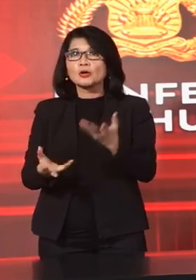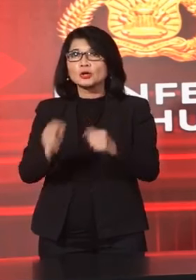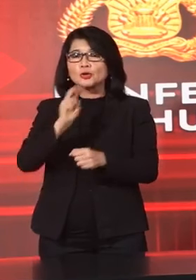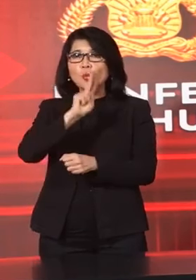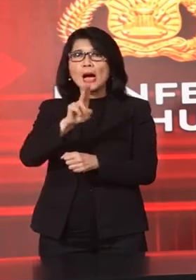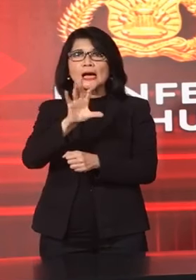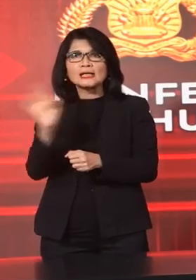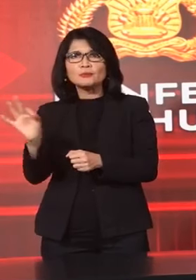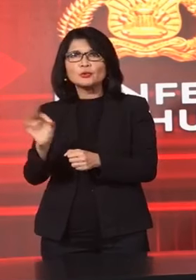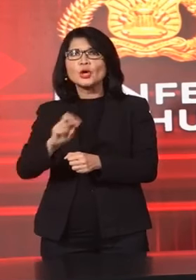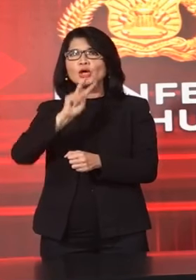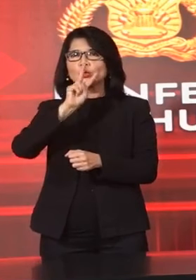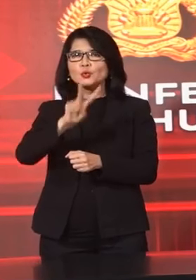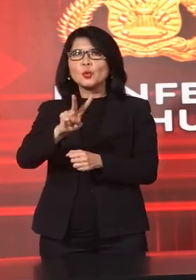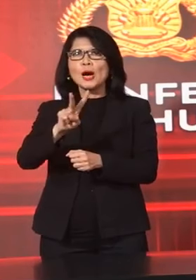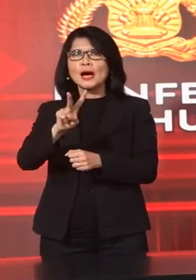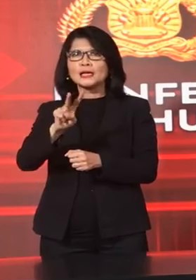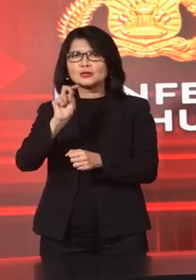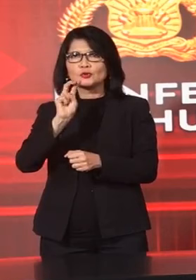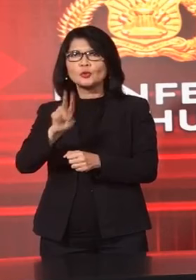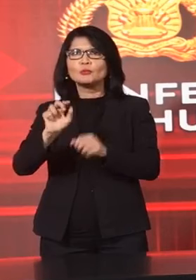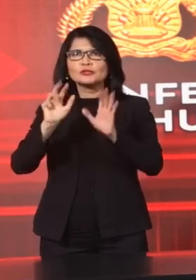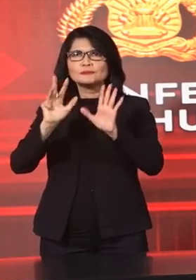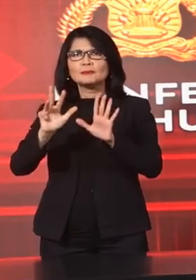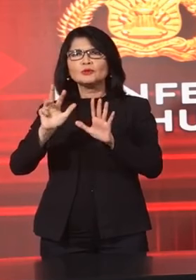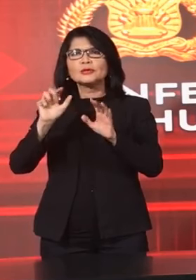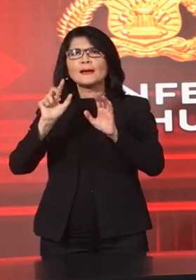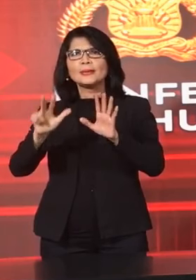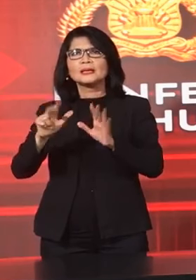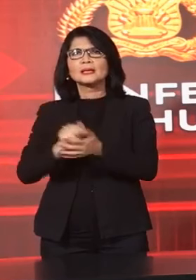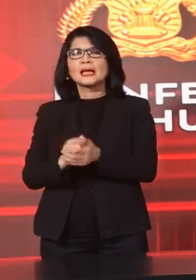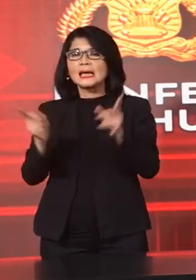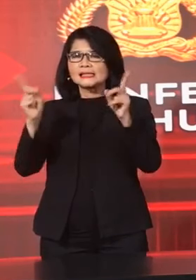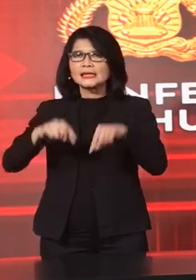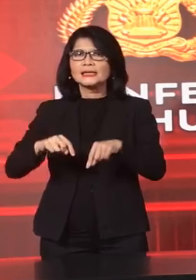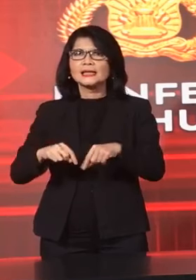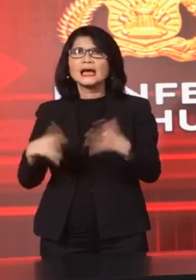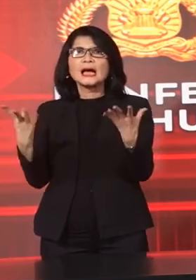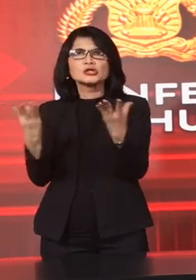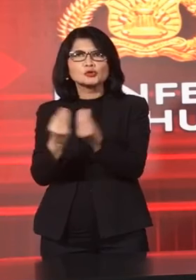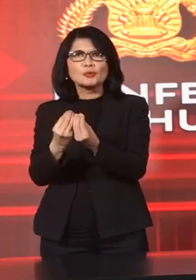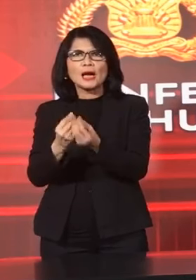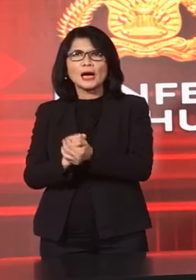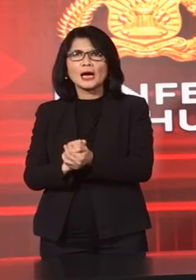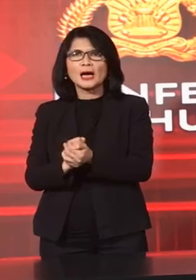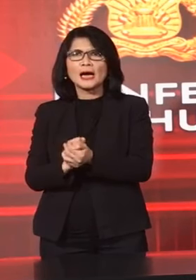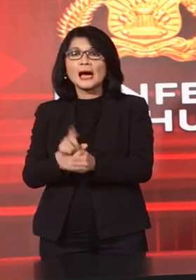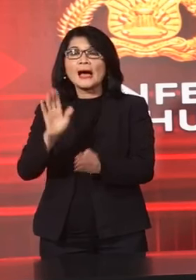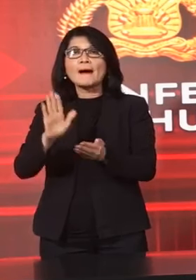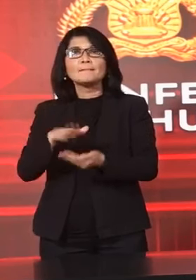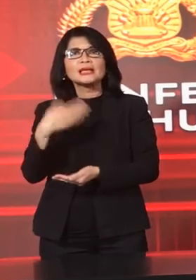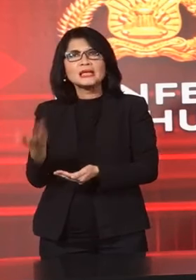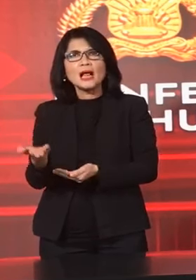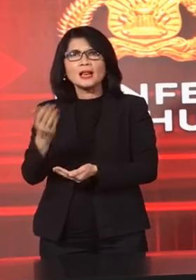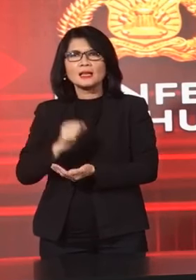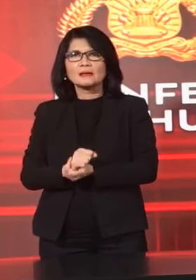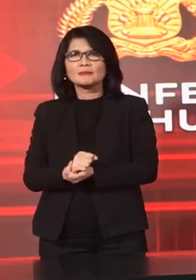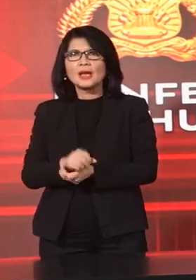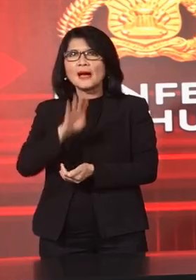.298 Kejadian Dengan Angka Meninggal Dunia